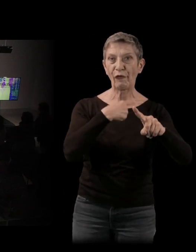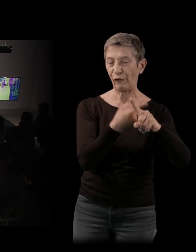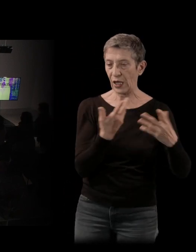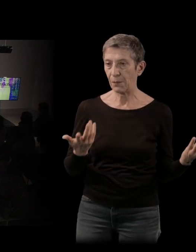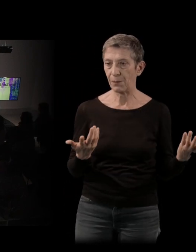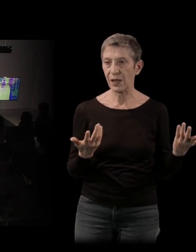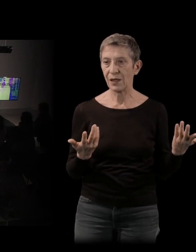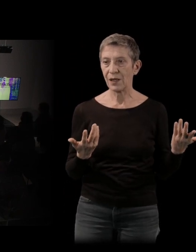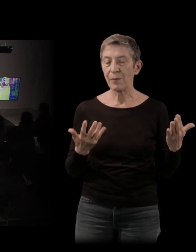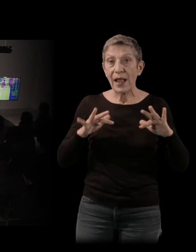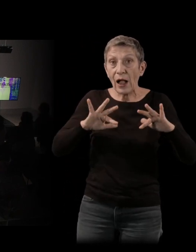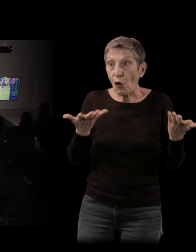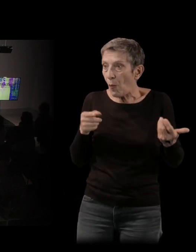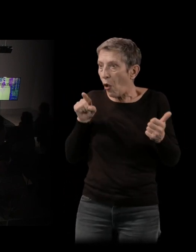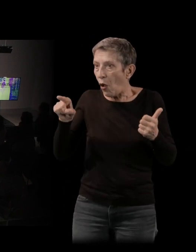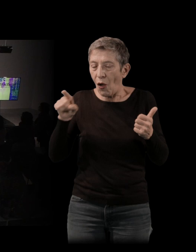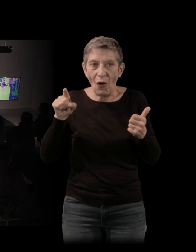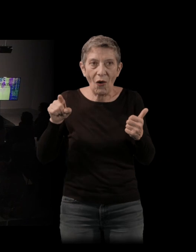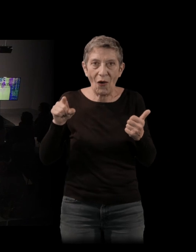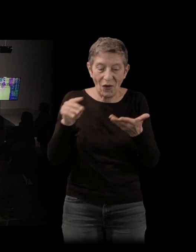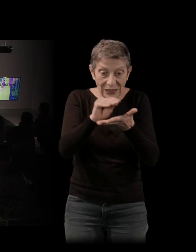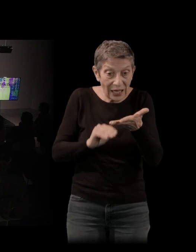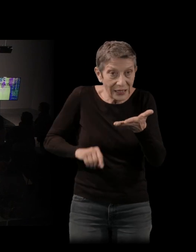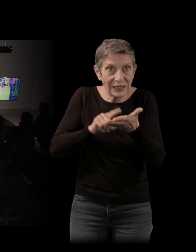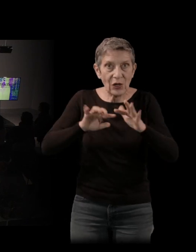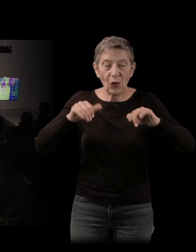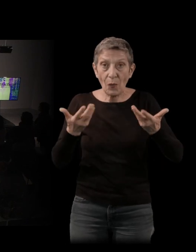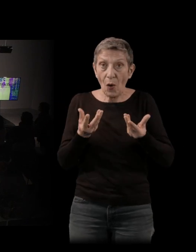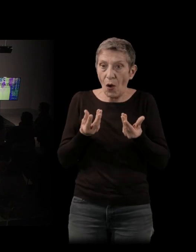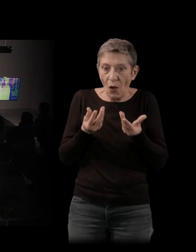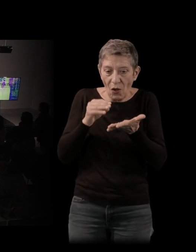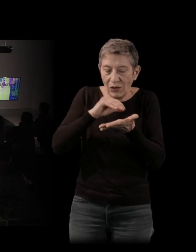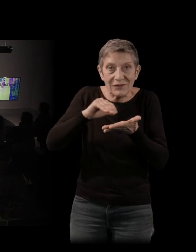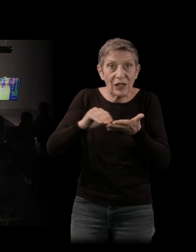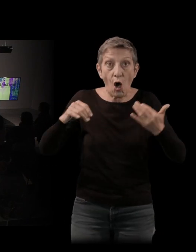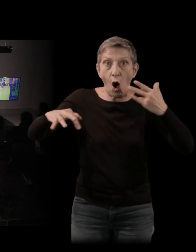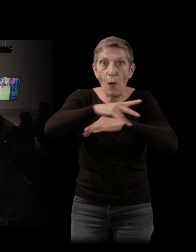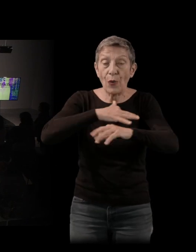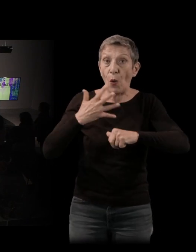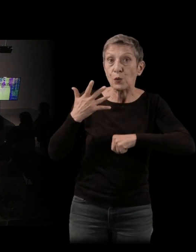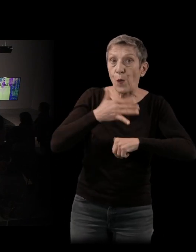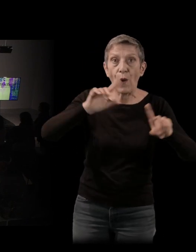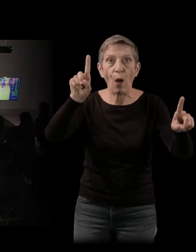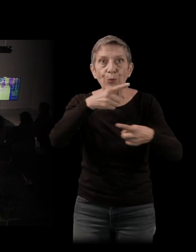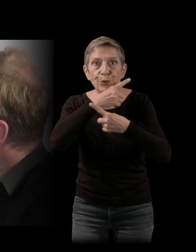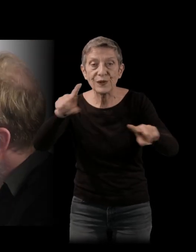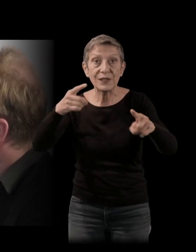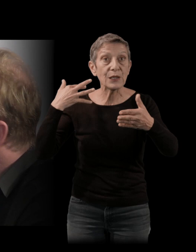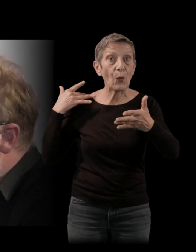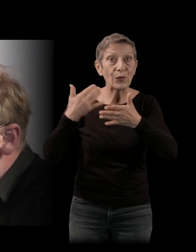ces ambiances, de la musique, des couleurs, du contexte ? Vous avez travaillé vraiment dans la fiction, dans l'imagination ? Vous